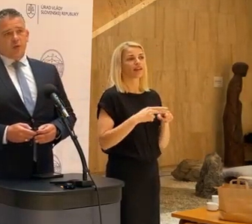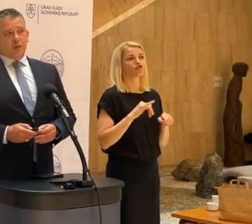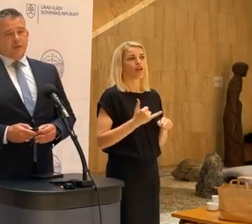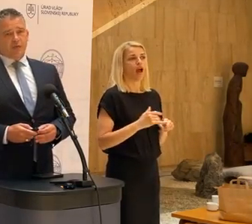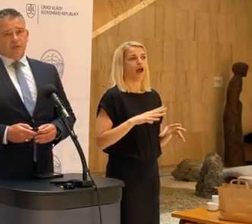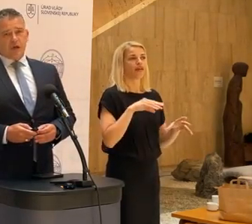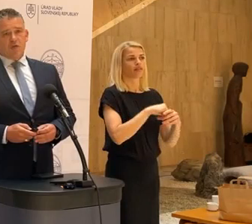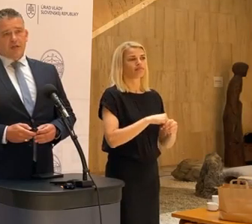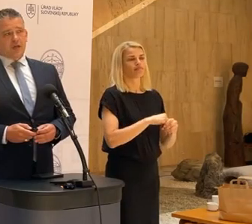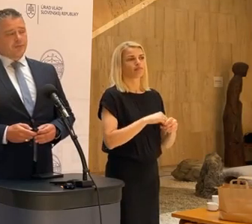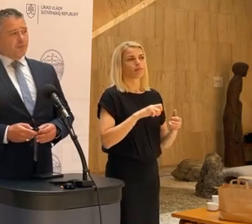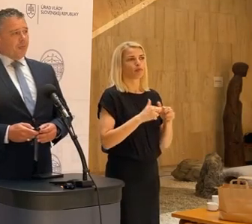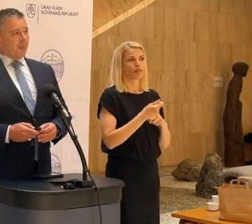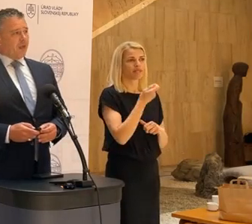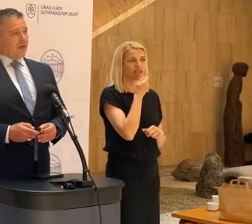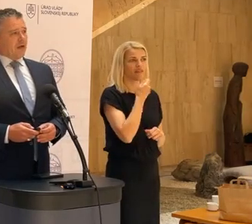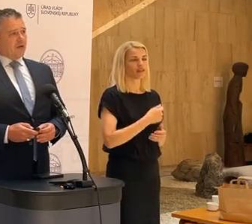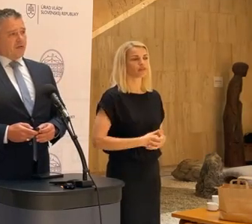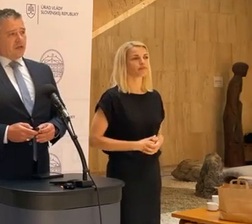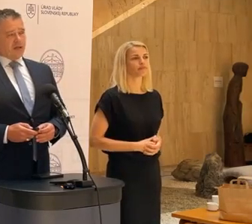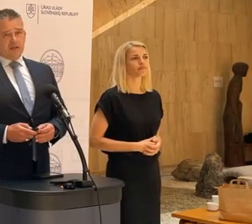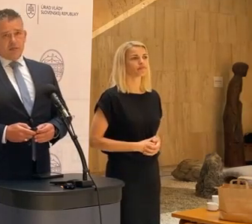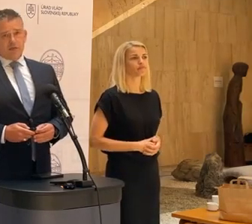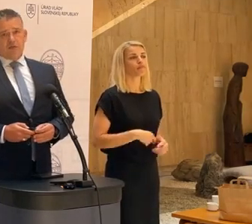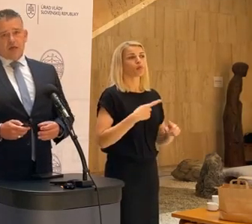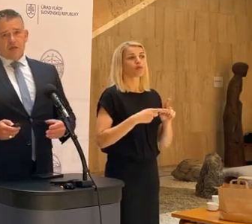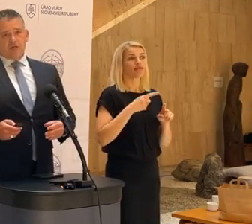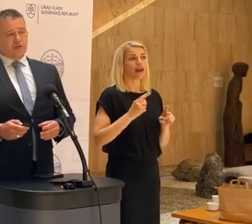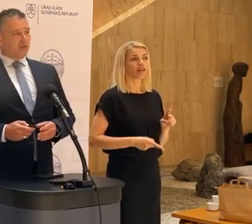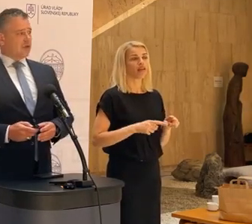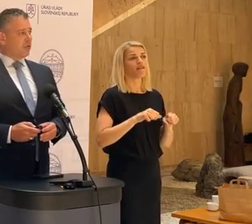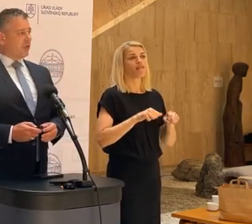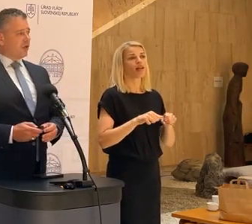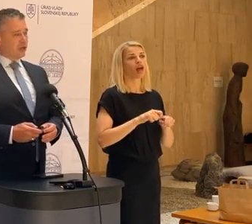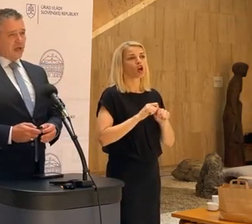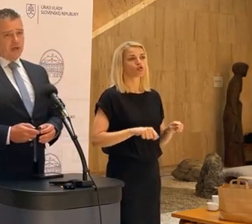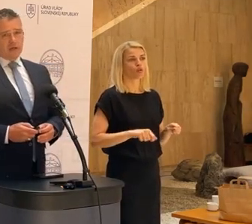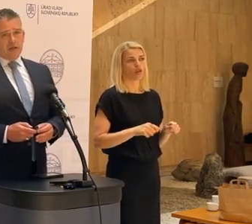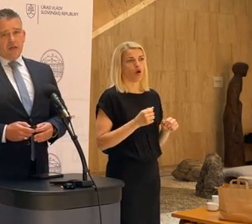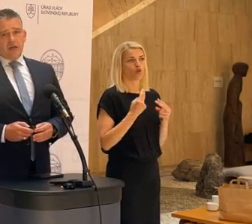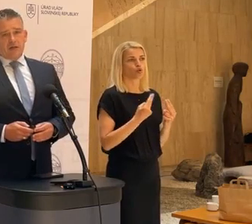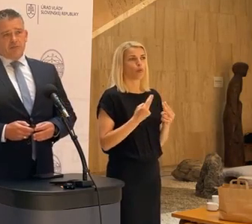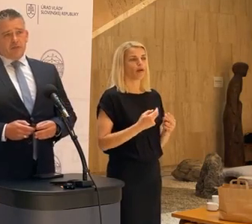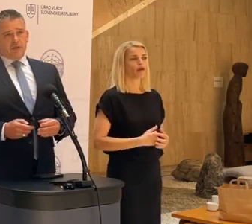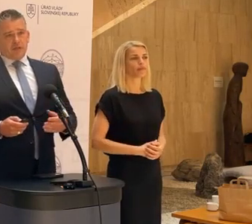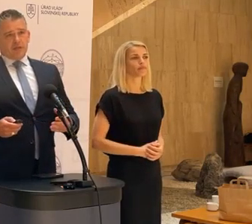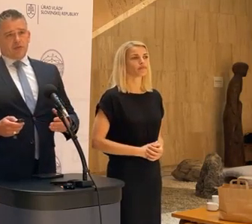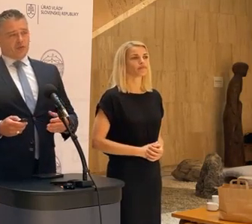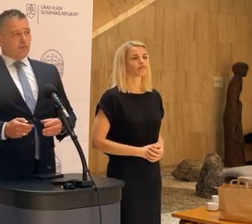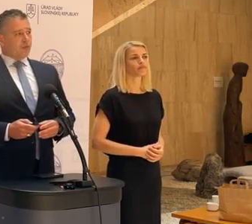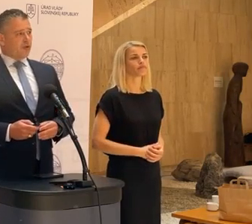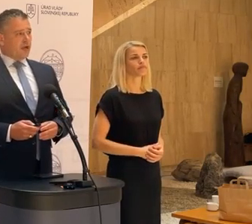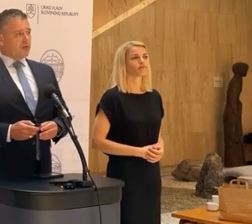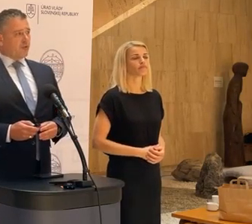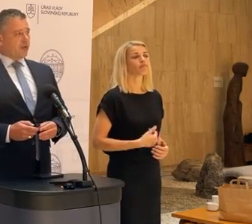problematiku stravovania. A v rámci nariadenia potom vláda rozhodne o samotnej výške. Chceme